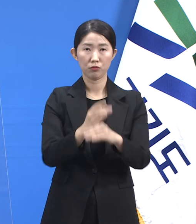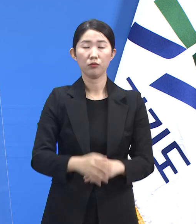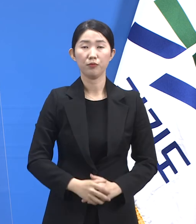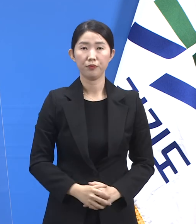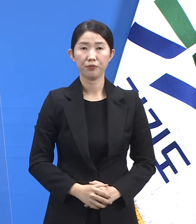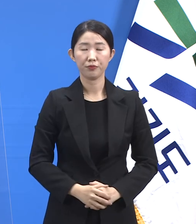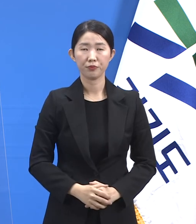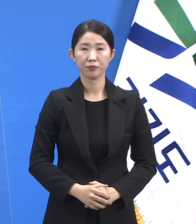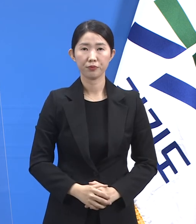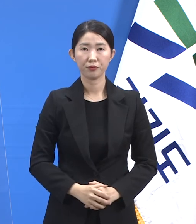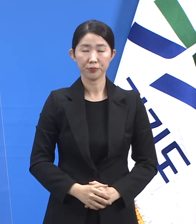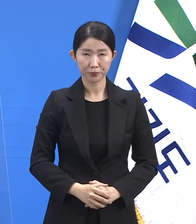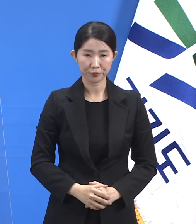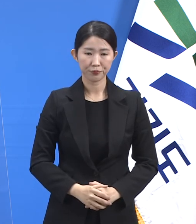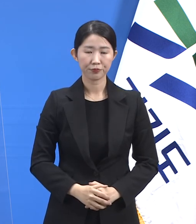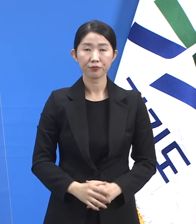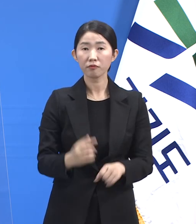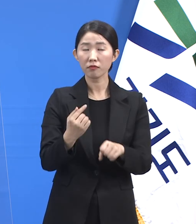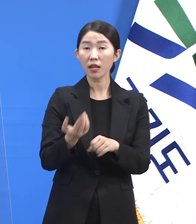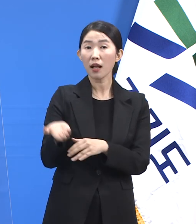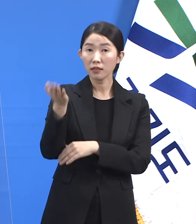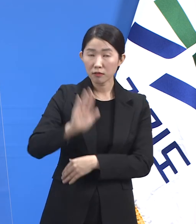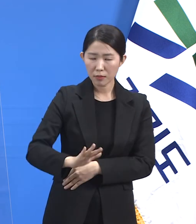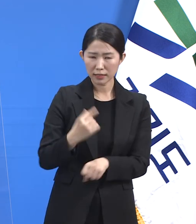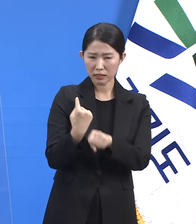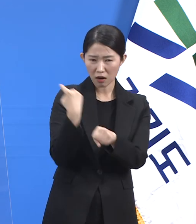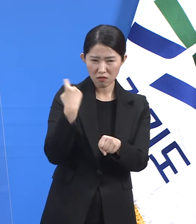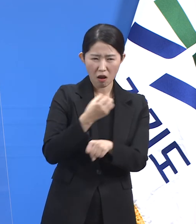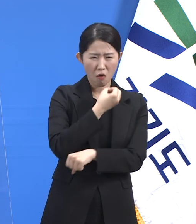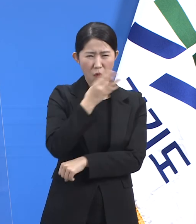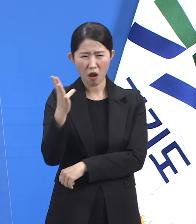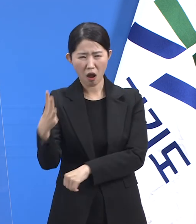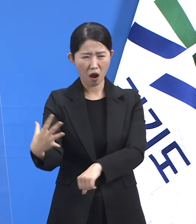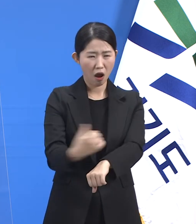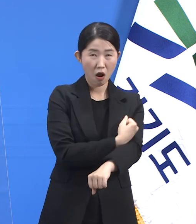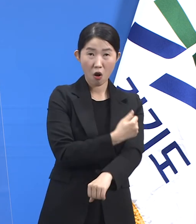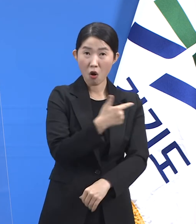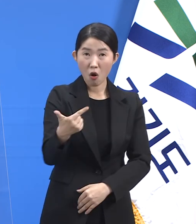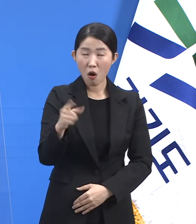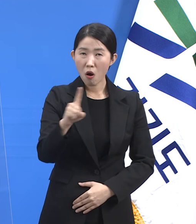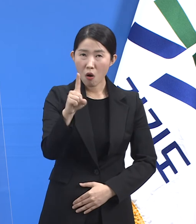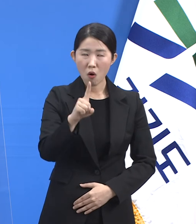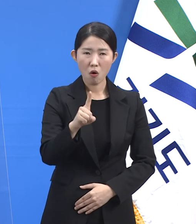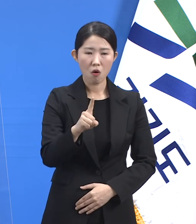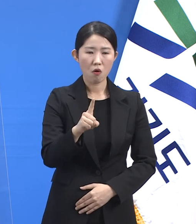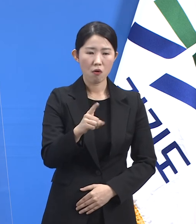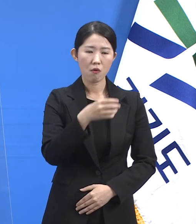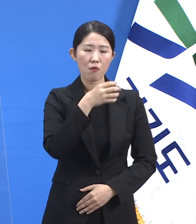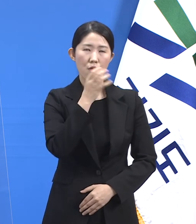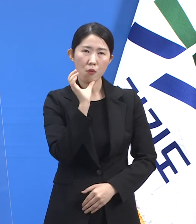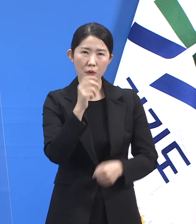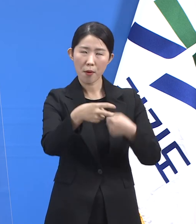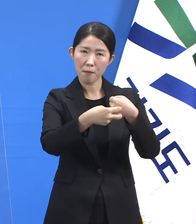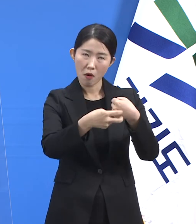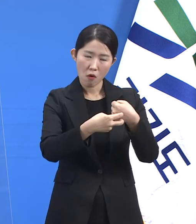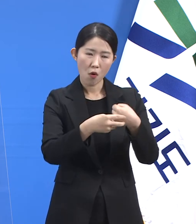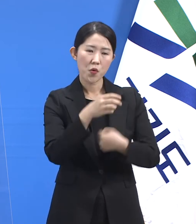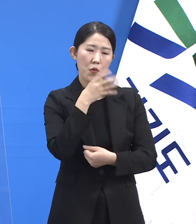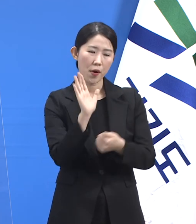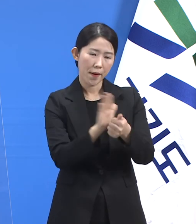이에 반해 작년에 가장 확산세가 컸었던 요양병원 및 요양시설 관련 클러스터는